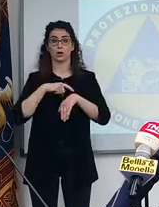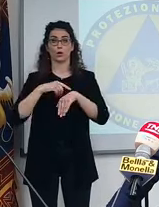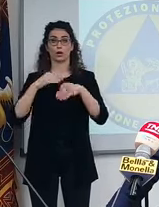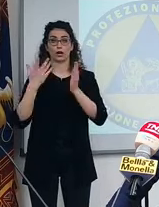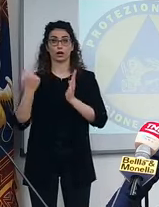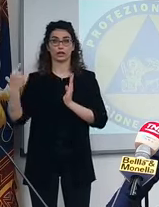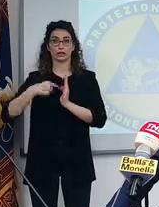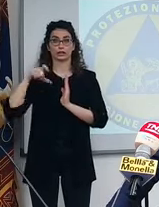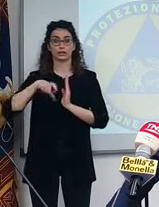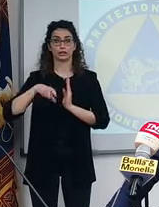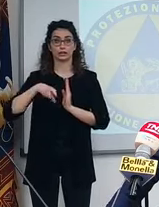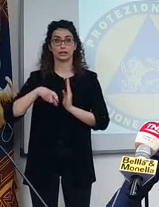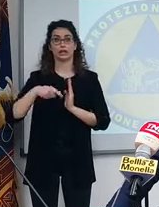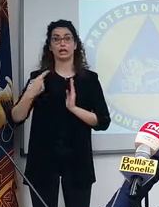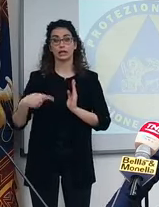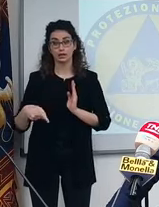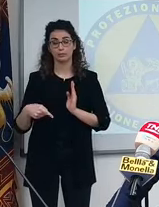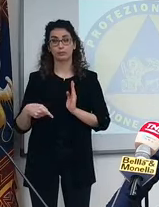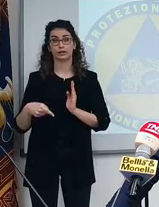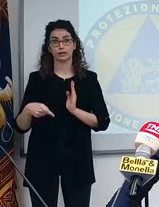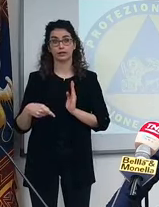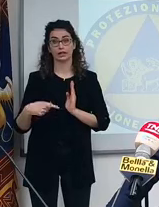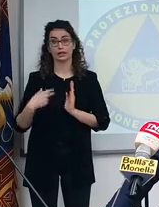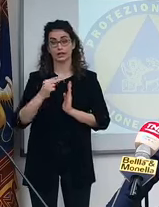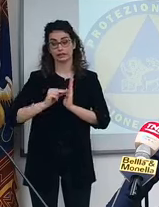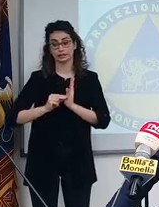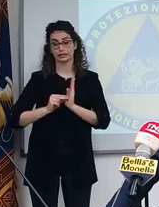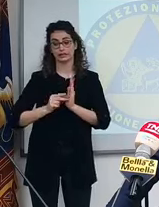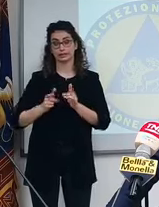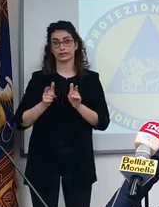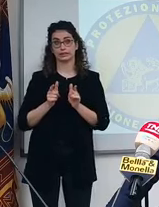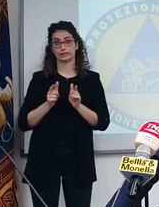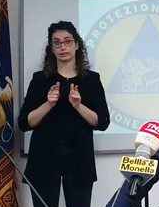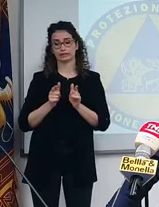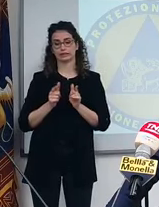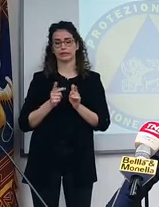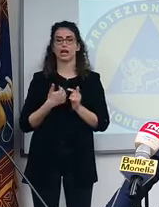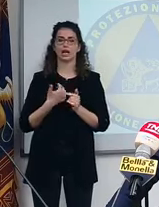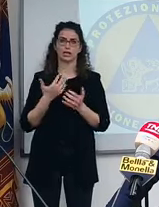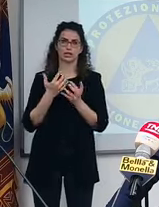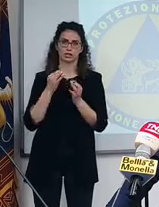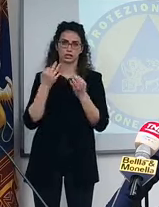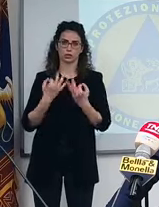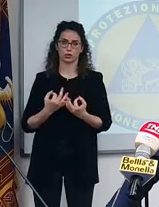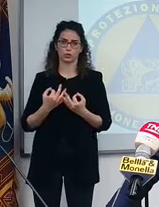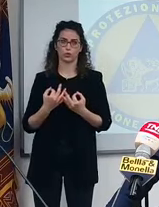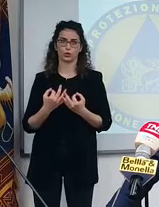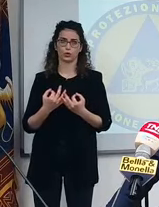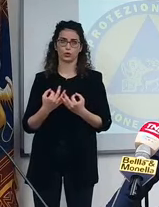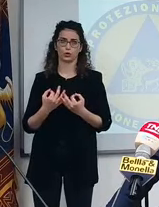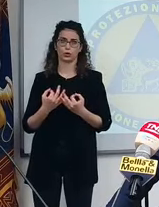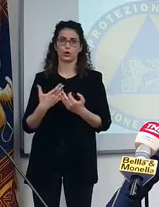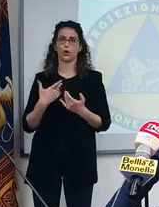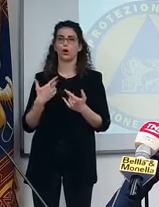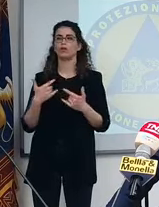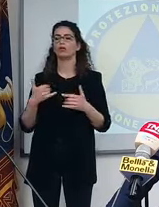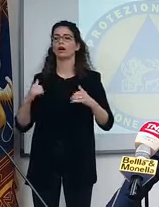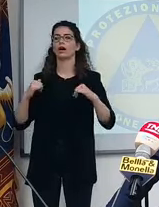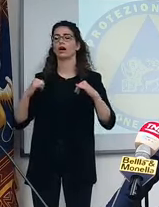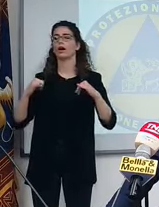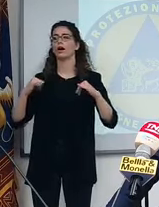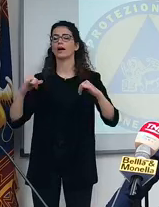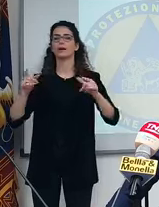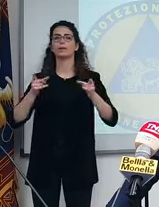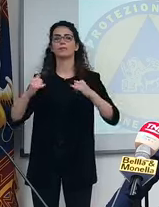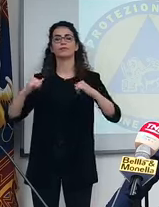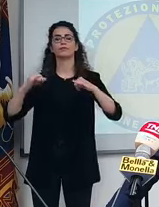anche questo è un deterrente per le prenotazioni. ma lo è sicuramente, cioè andare a far villeggiature in un posto dove c'è il coprifuoco.